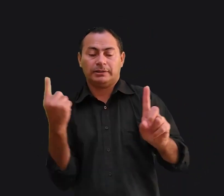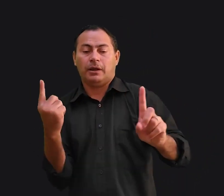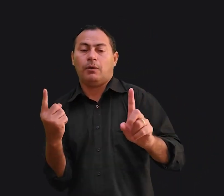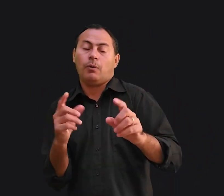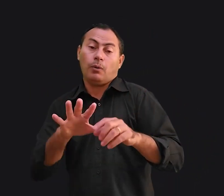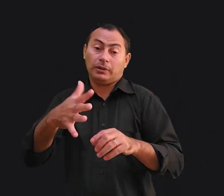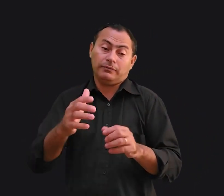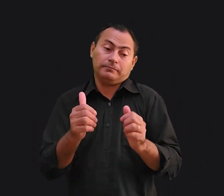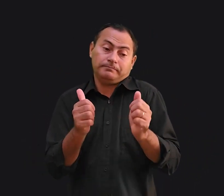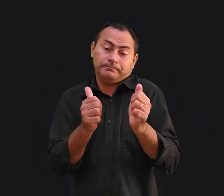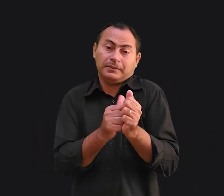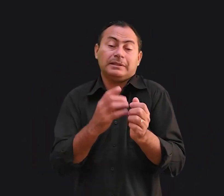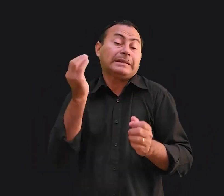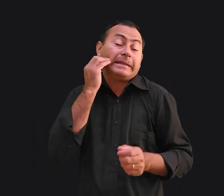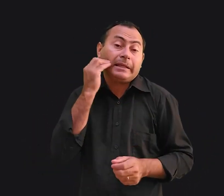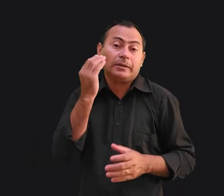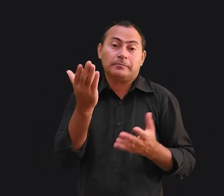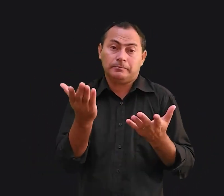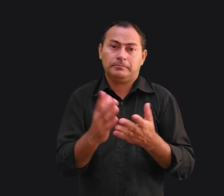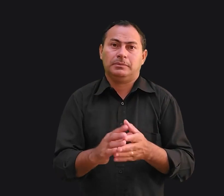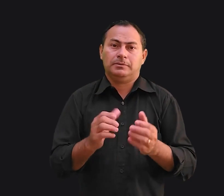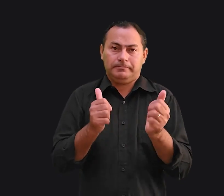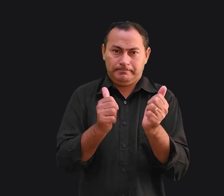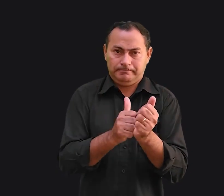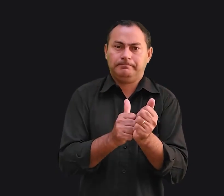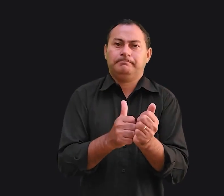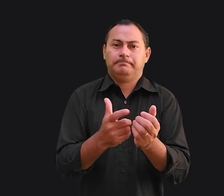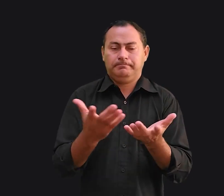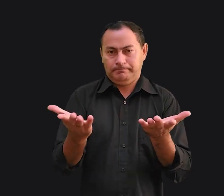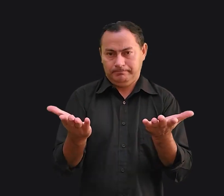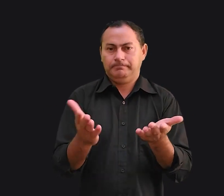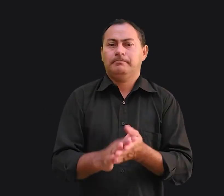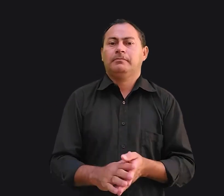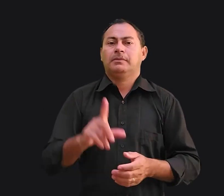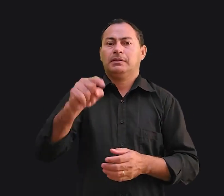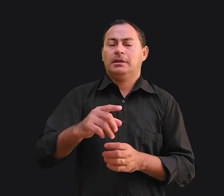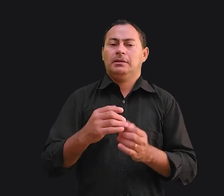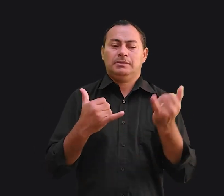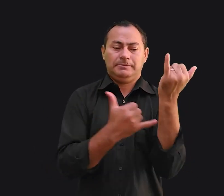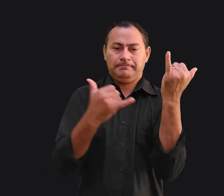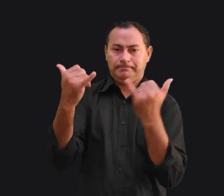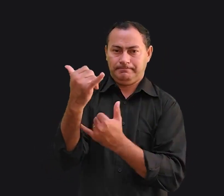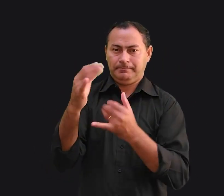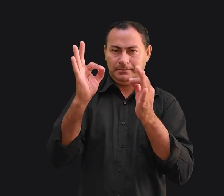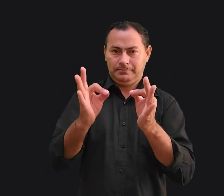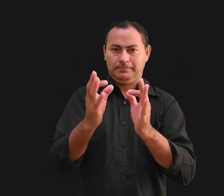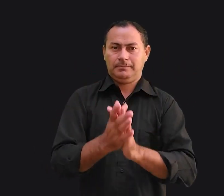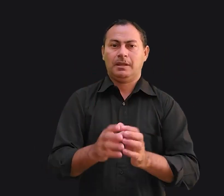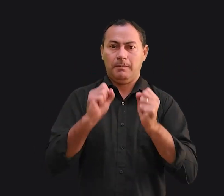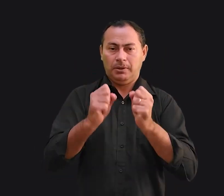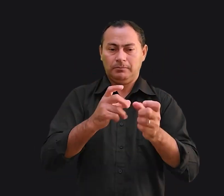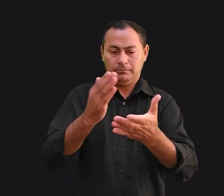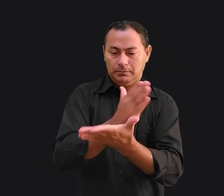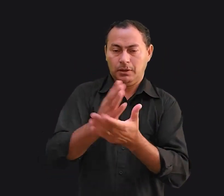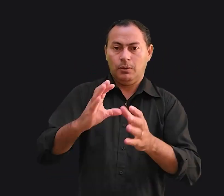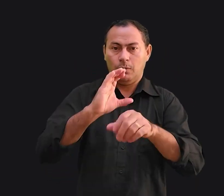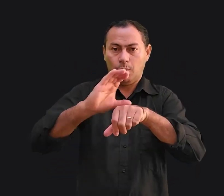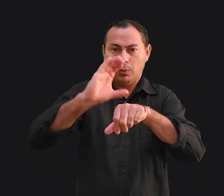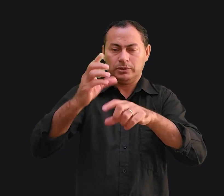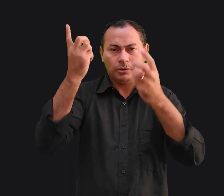ou talvez arriscar e se aproximar e então ser espetado. Podemos dividir o curso normal da